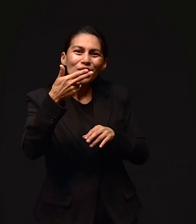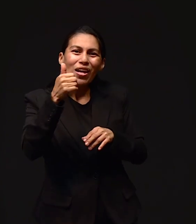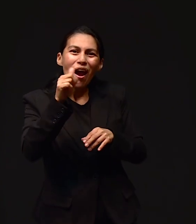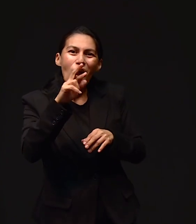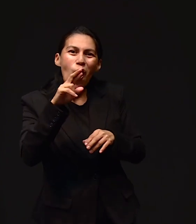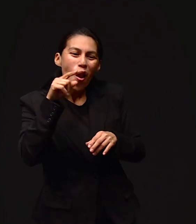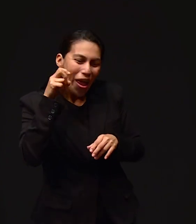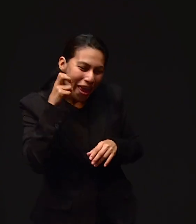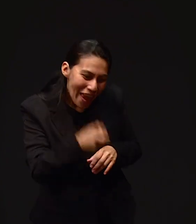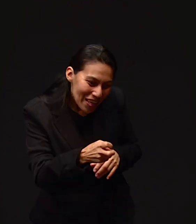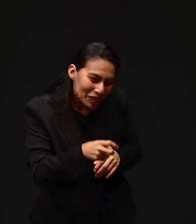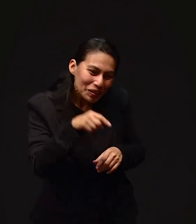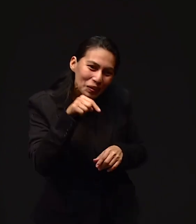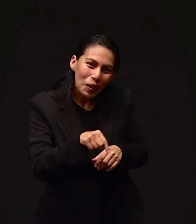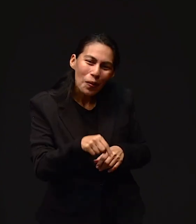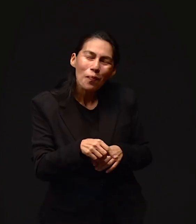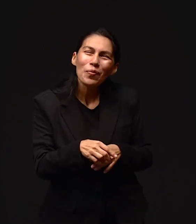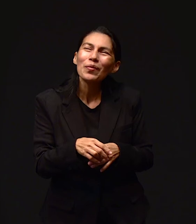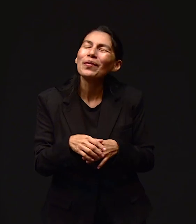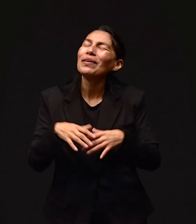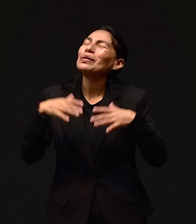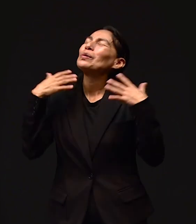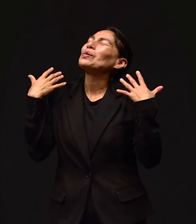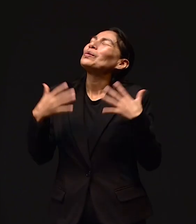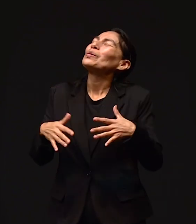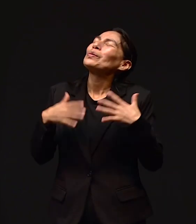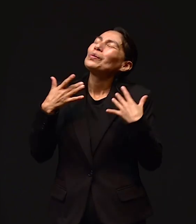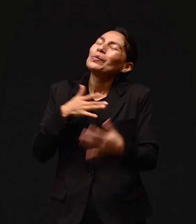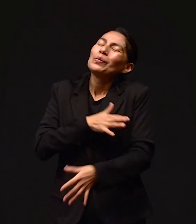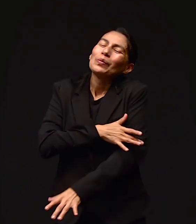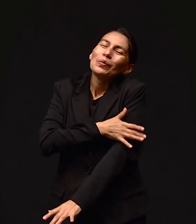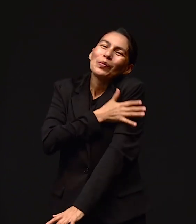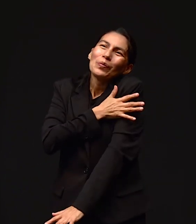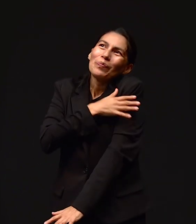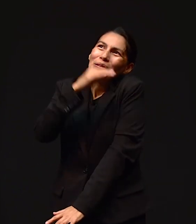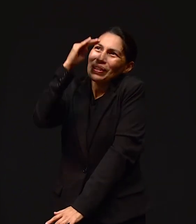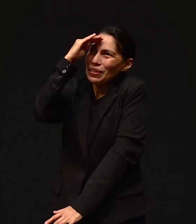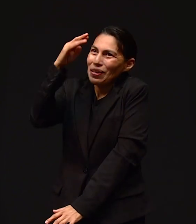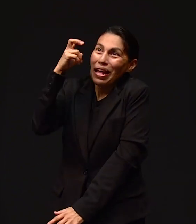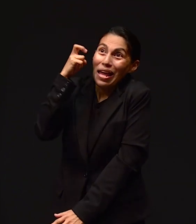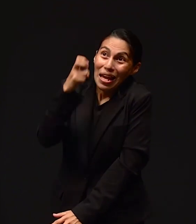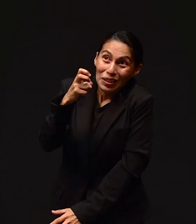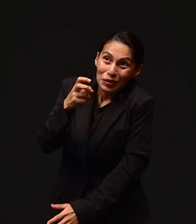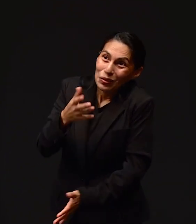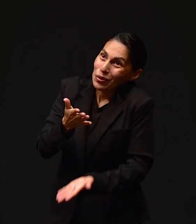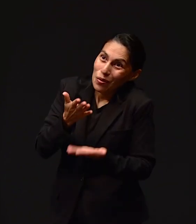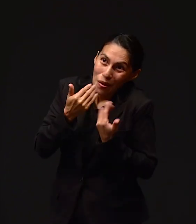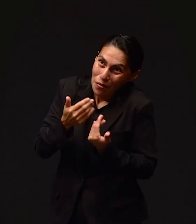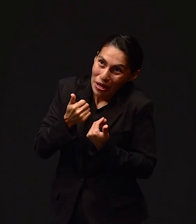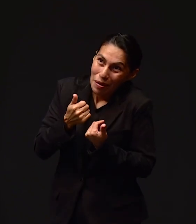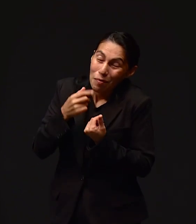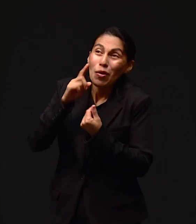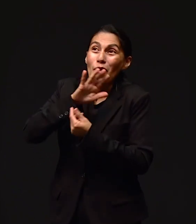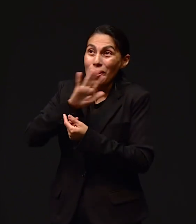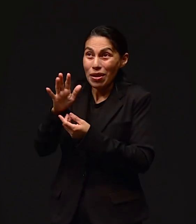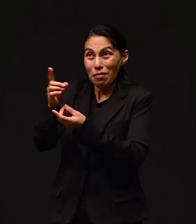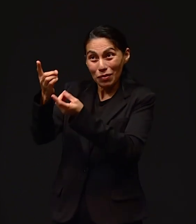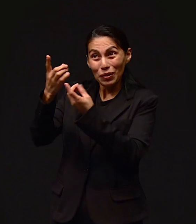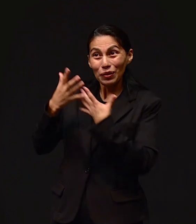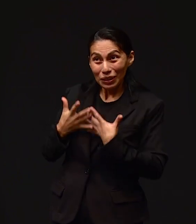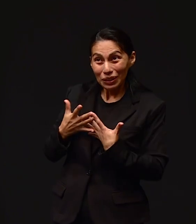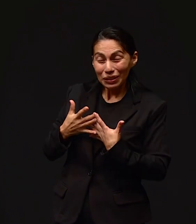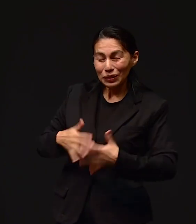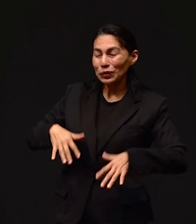Estaba bien, habían quedado allí. Gloria. Y le dije, señor, eso era lo que faltaba. Los negros de charol.